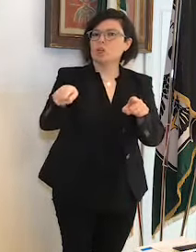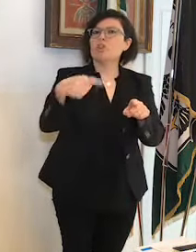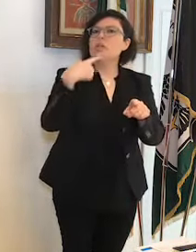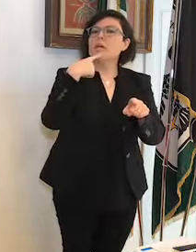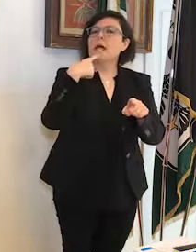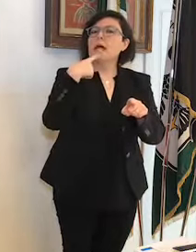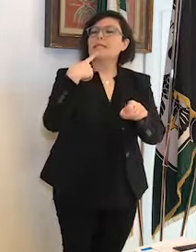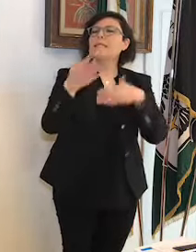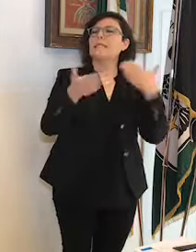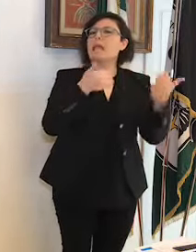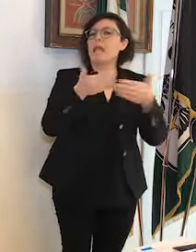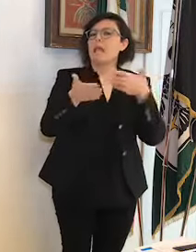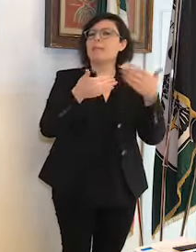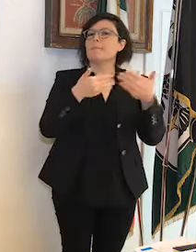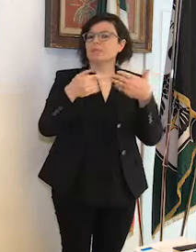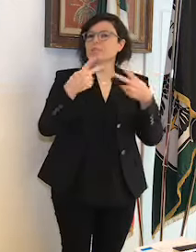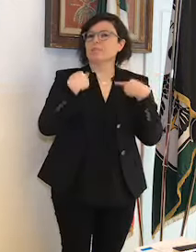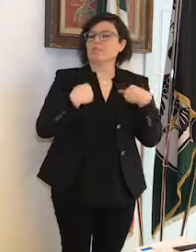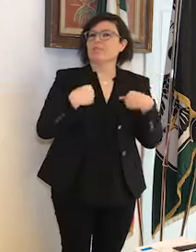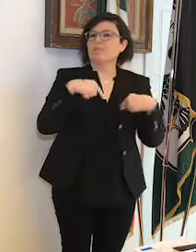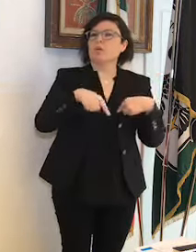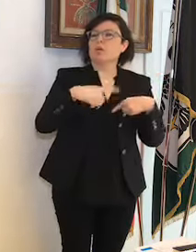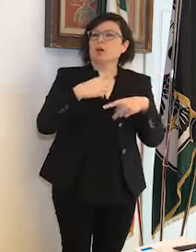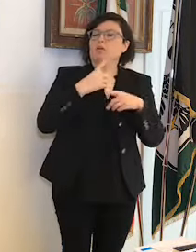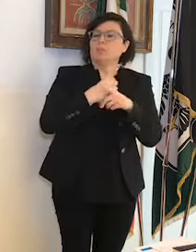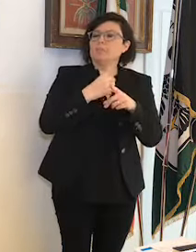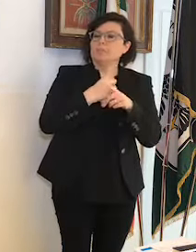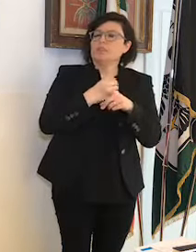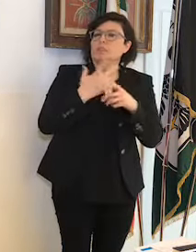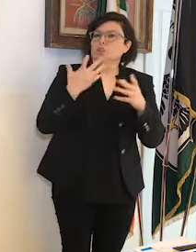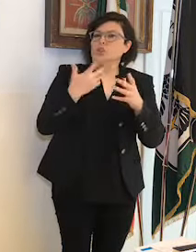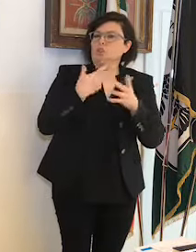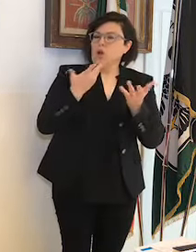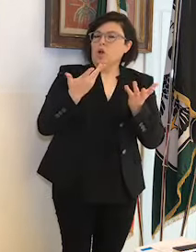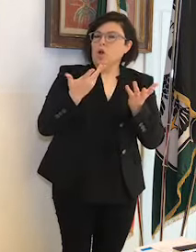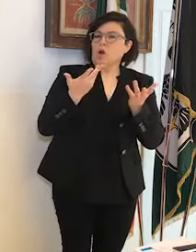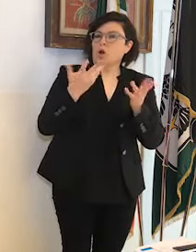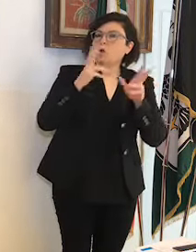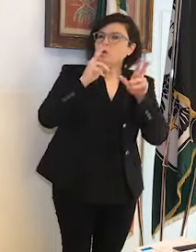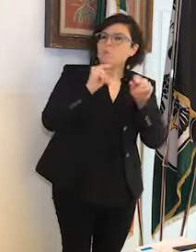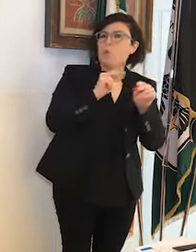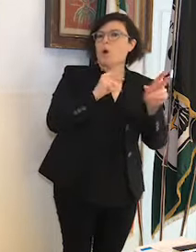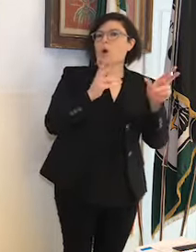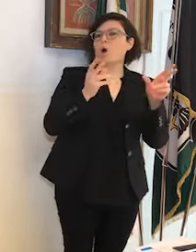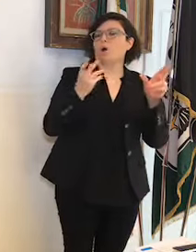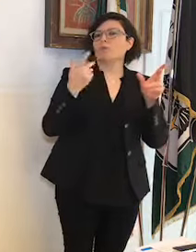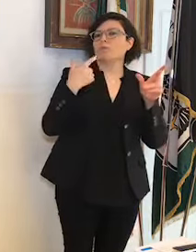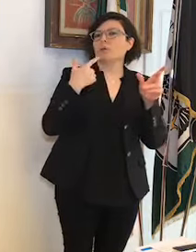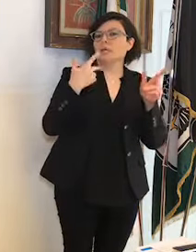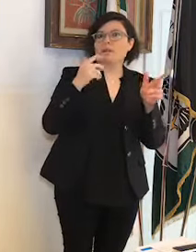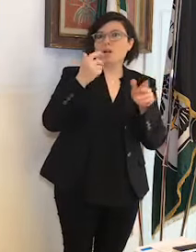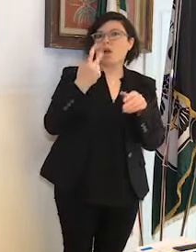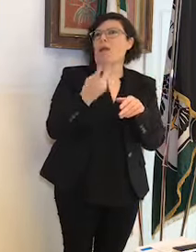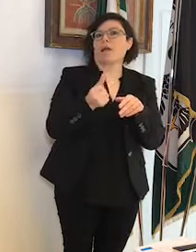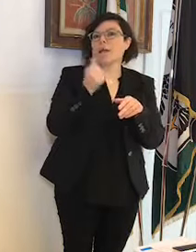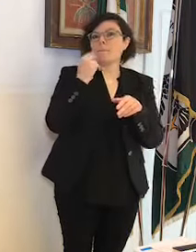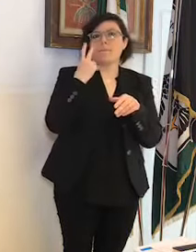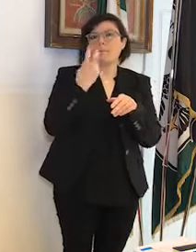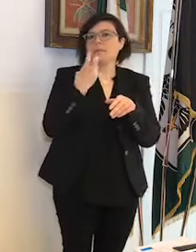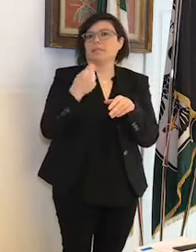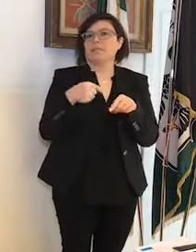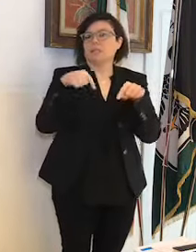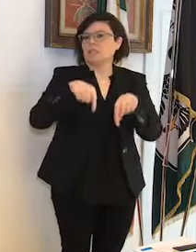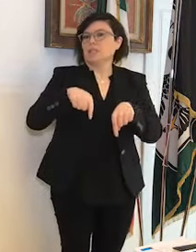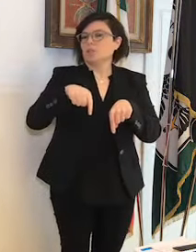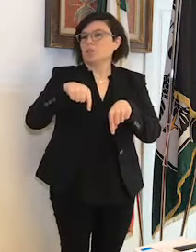seguito dell'emergenza stanno vivendo un bisogno inedito, non previsto e quindi